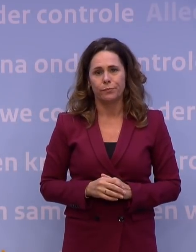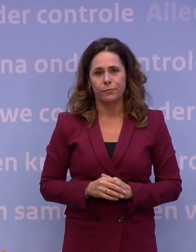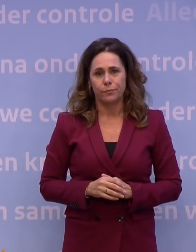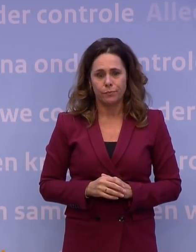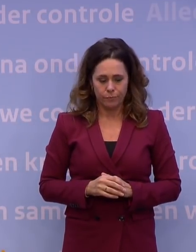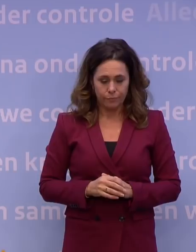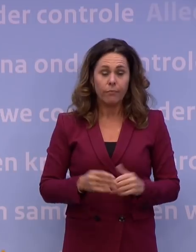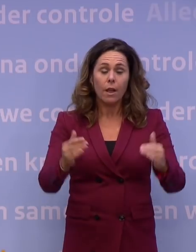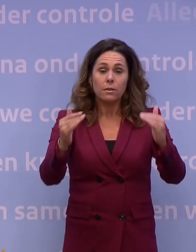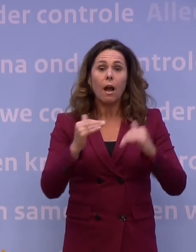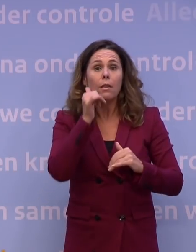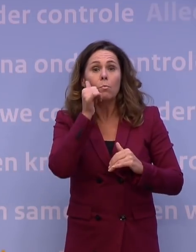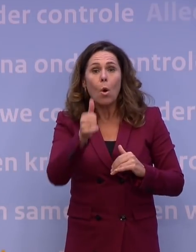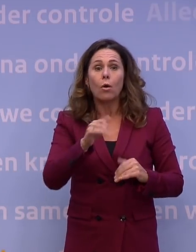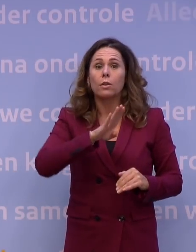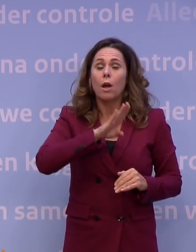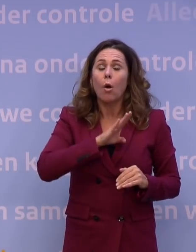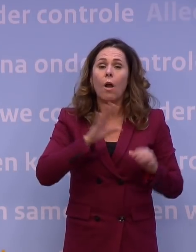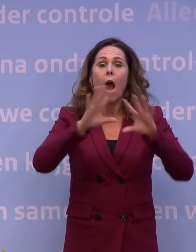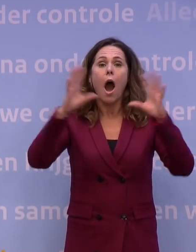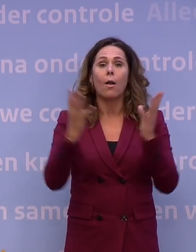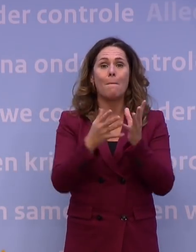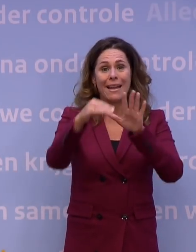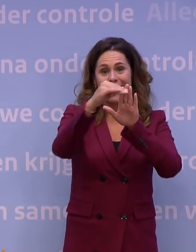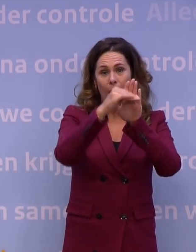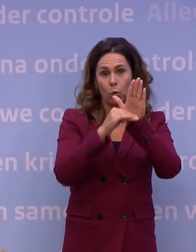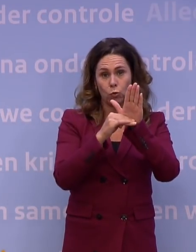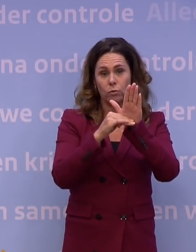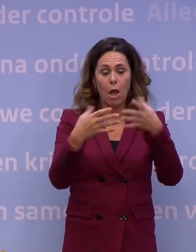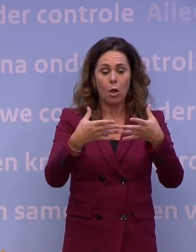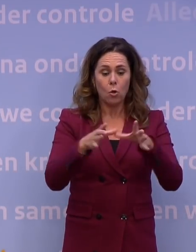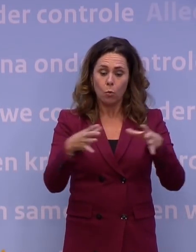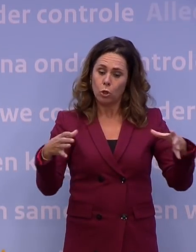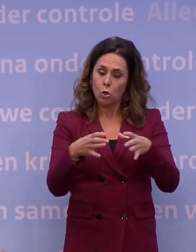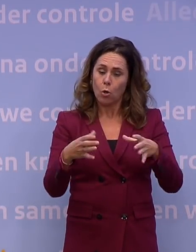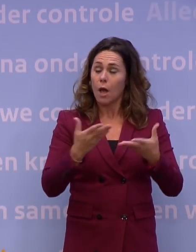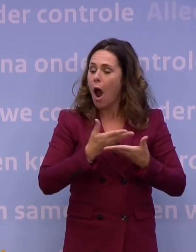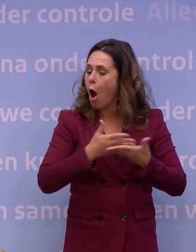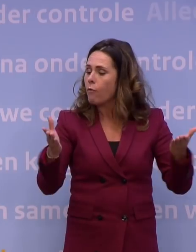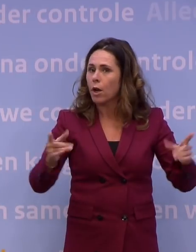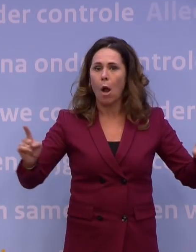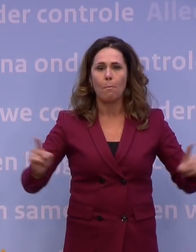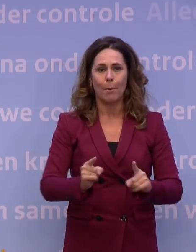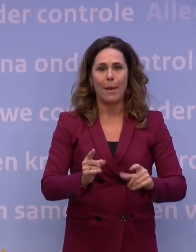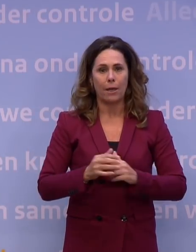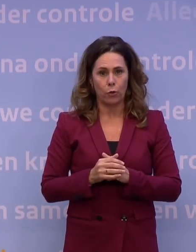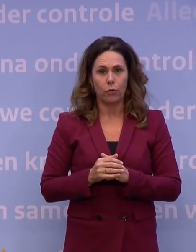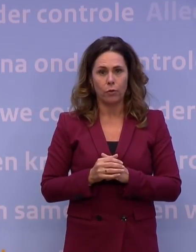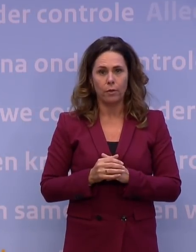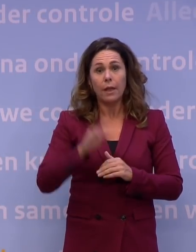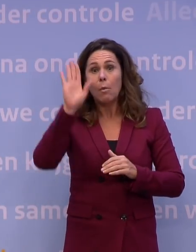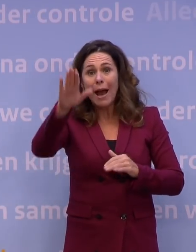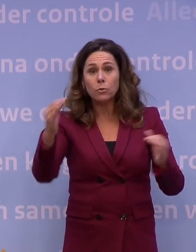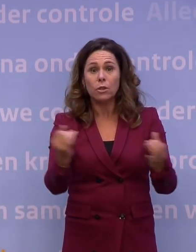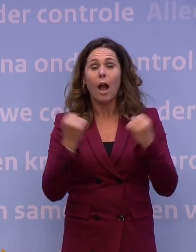Vervolgens gelden vanaf morgen enkele generieke regels om de groepsgrootte overal te beperken. Voor activiteiten buiten